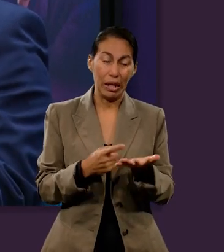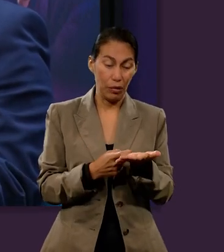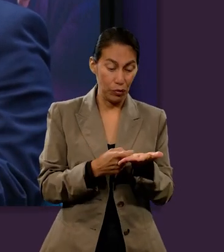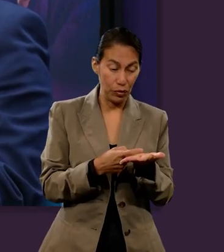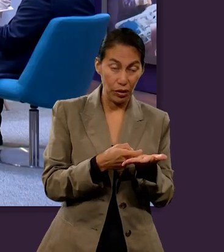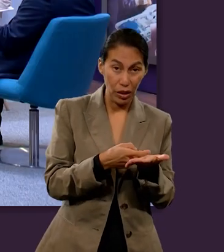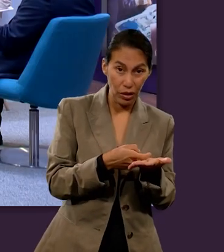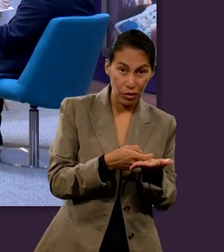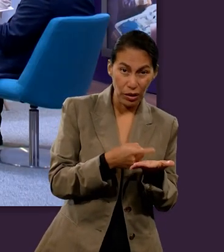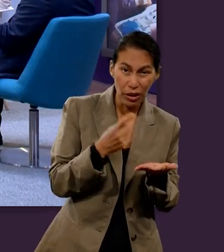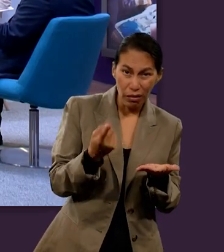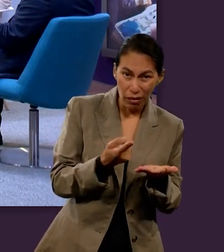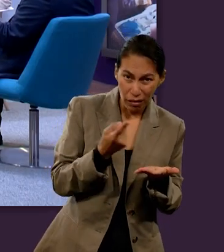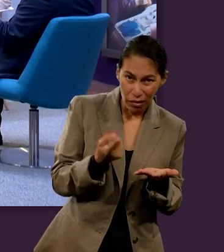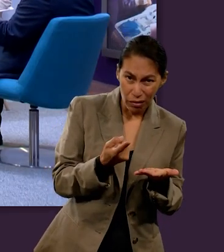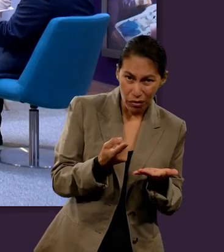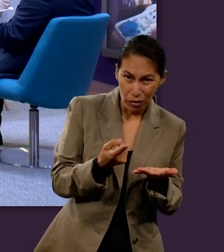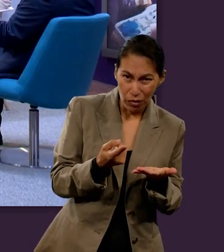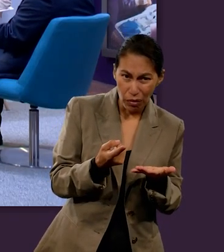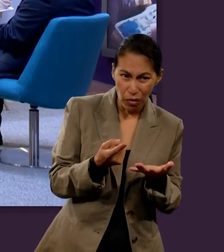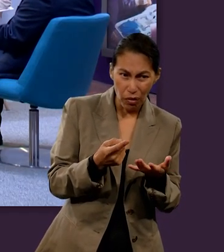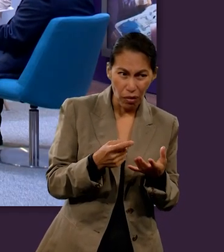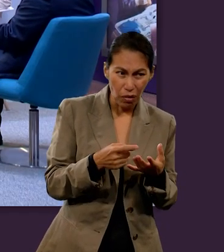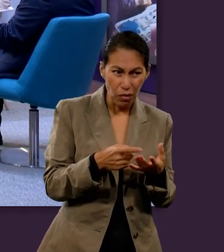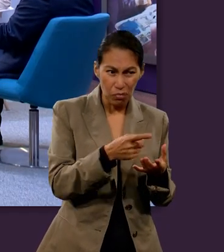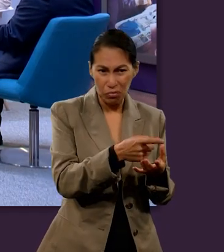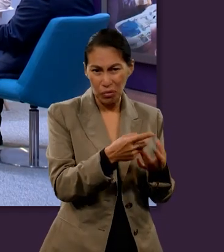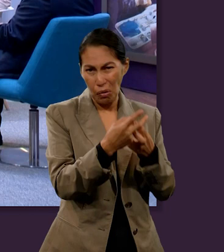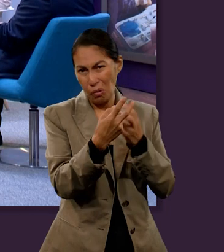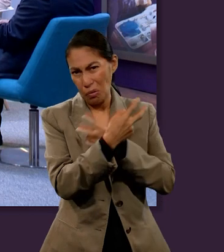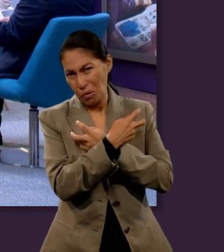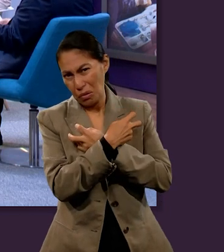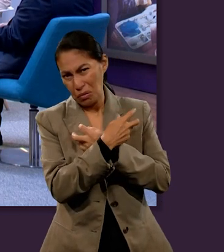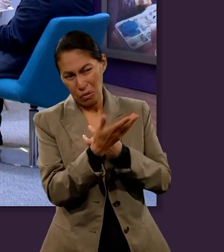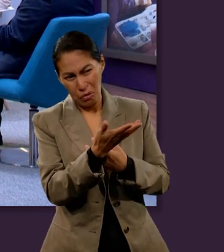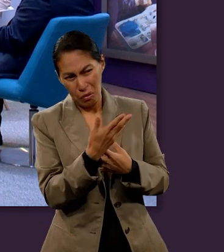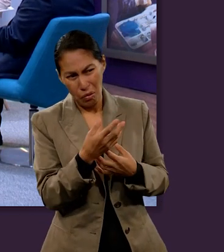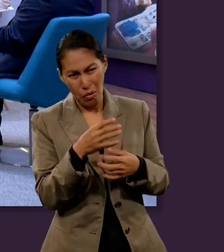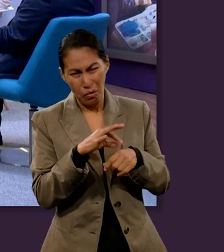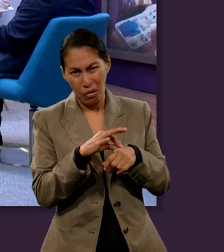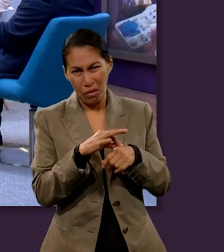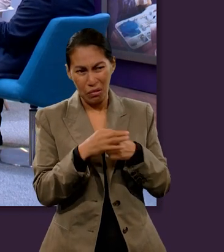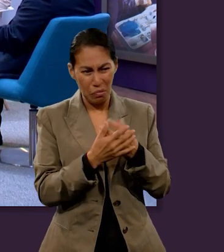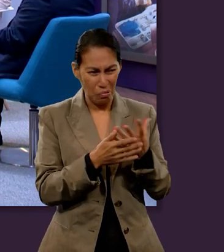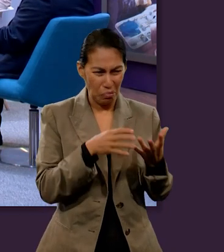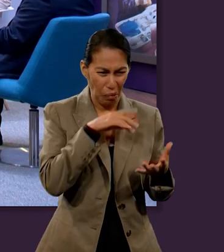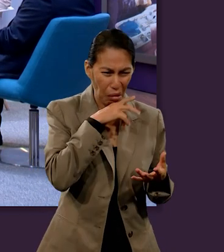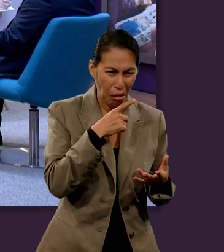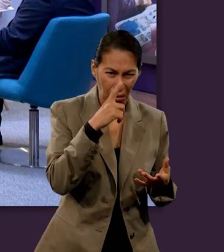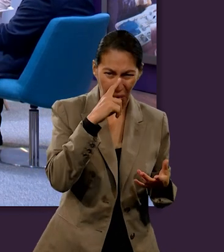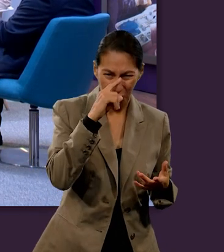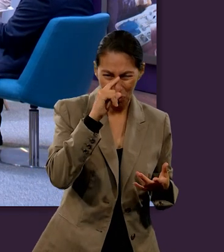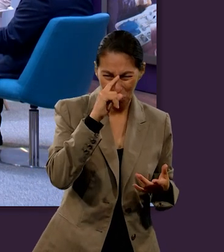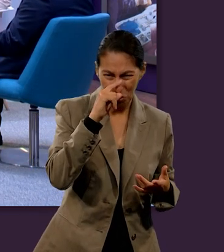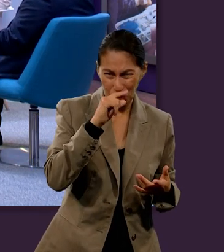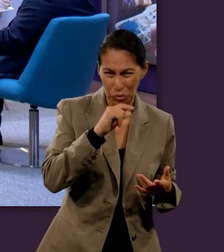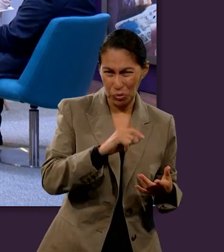eterno no puede comer un cadáver que se descompone, sino más que todo, esa destrucción,